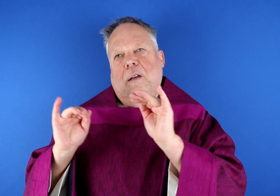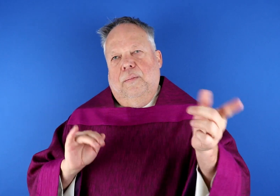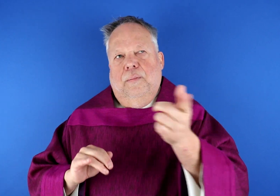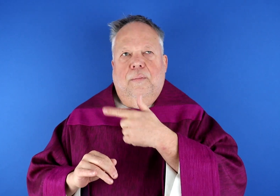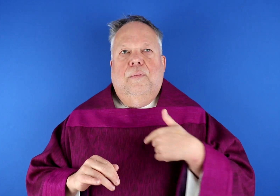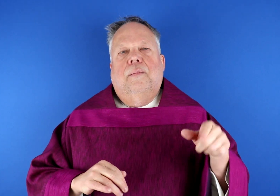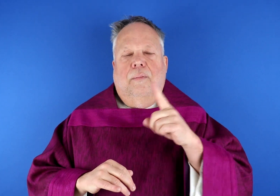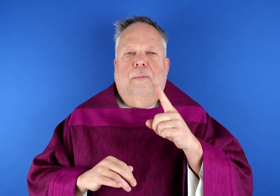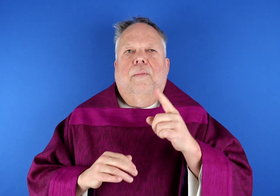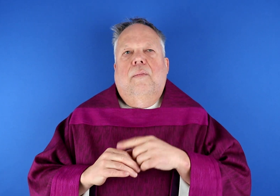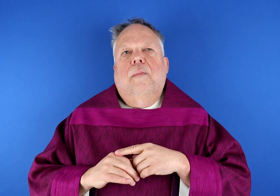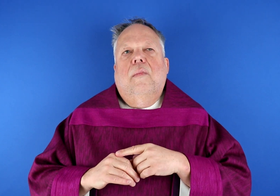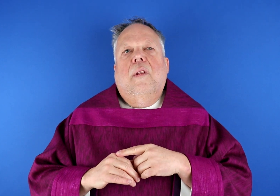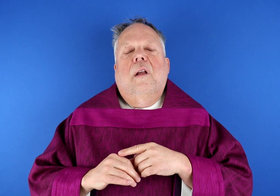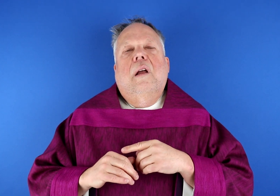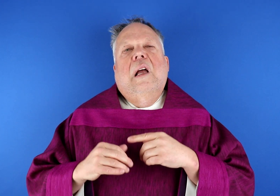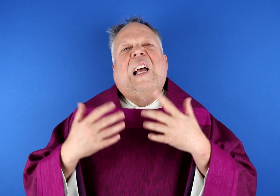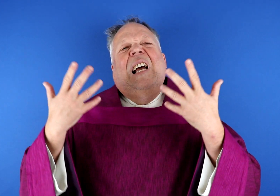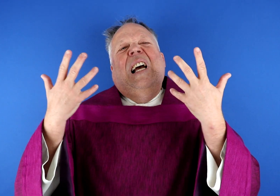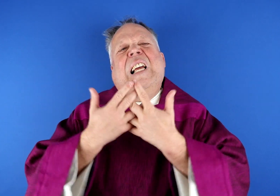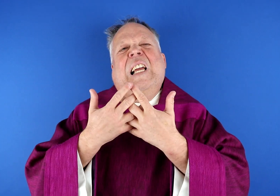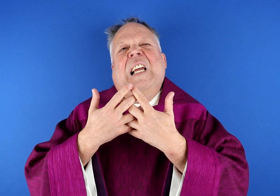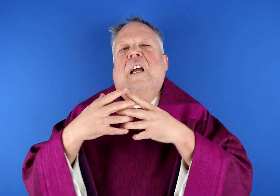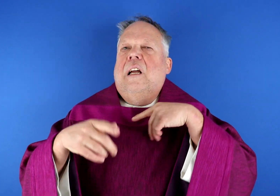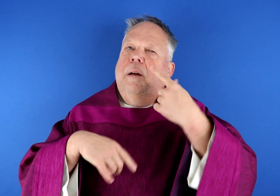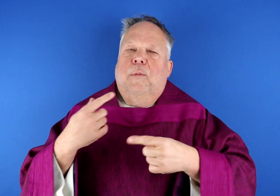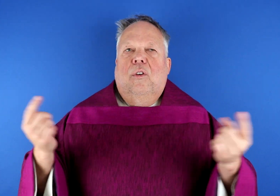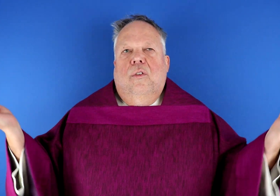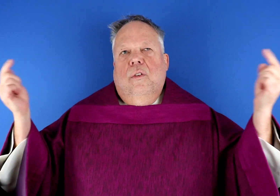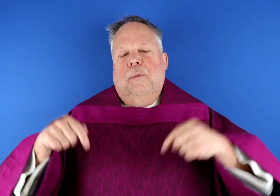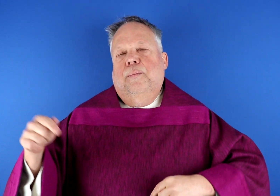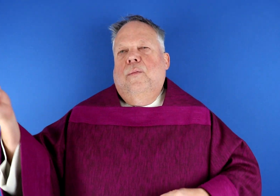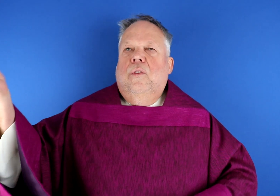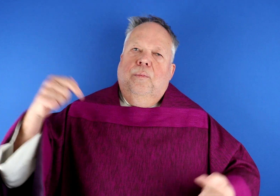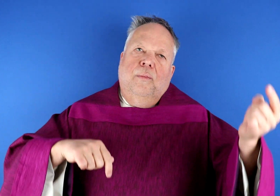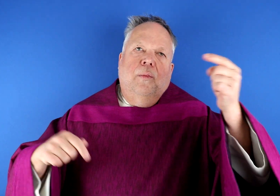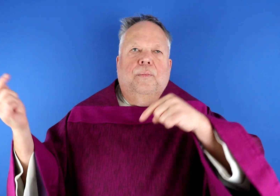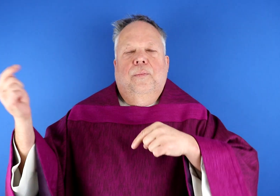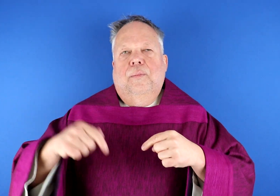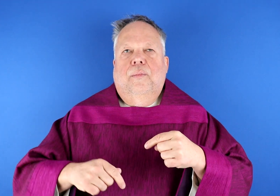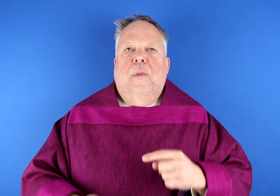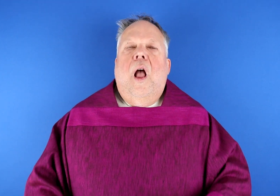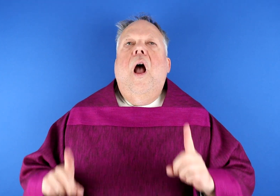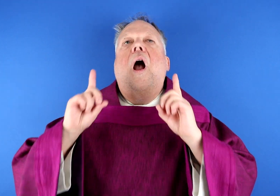Und er lehrt seine Jünger, dass immer Kriege kommen werden.